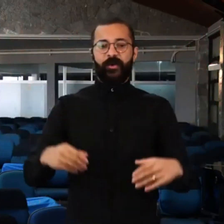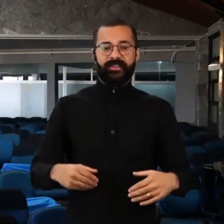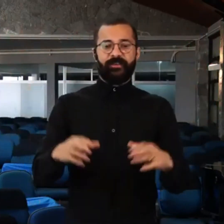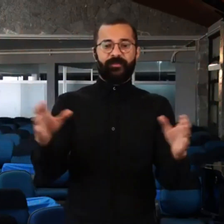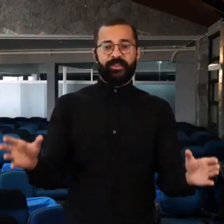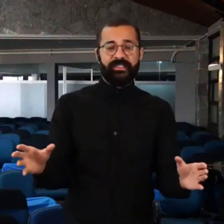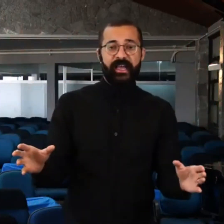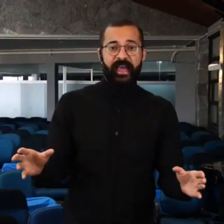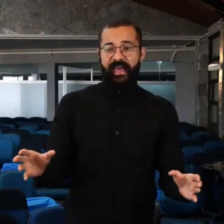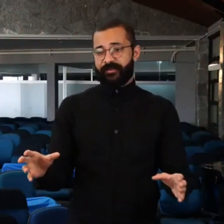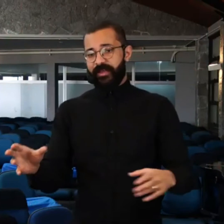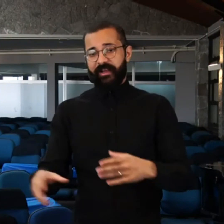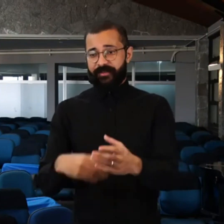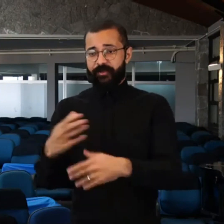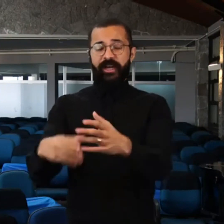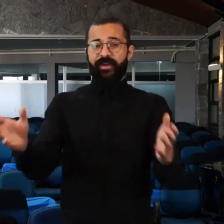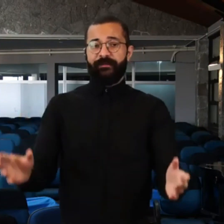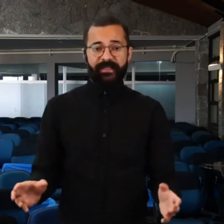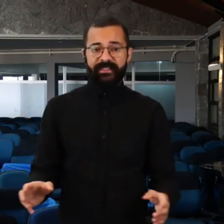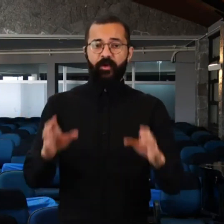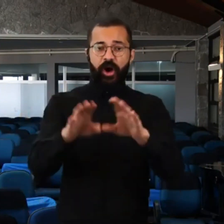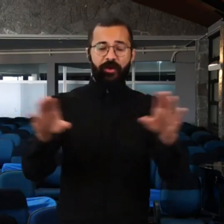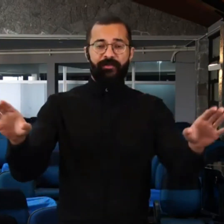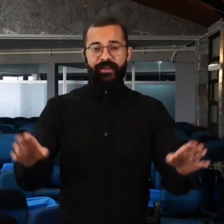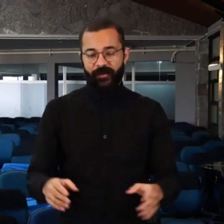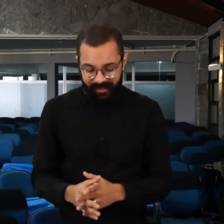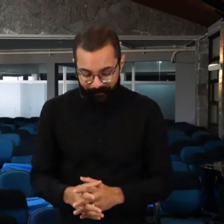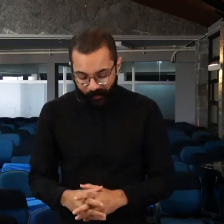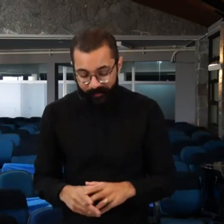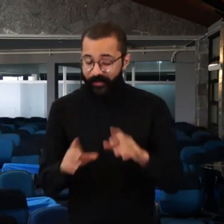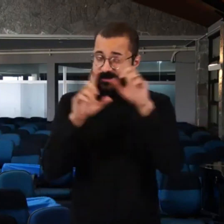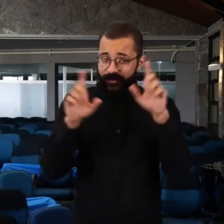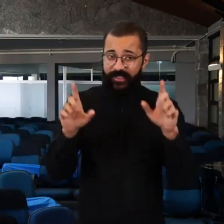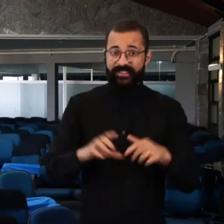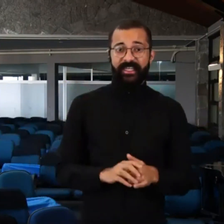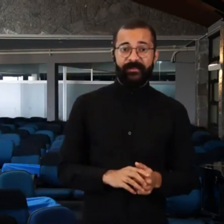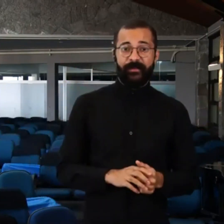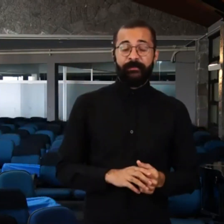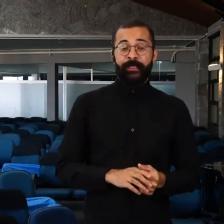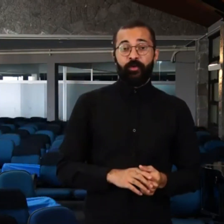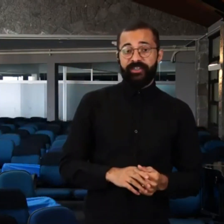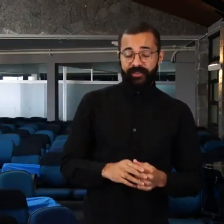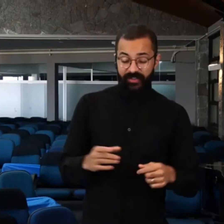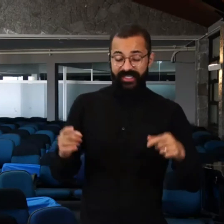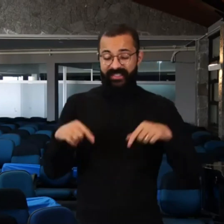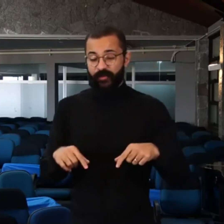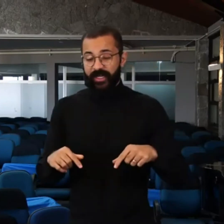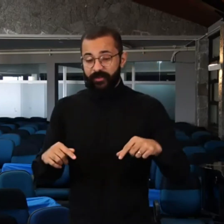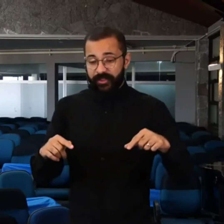a oração de vocês se torna vã repetição. Ora uma vez só e está bom. Não é isso que Jesus está dizendo. O que Jesus está censurando são